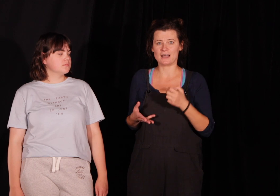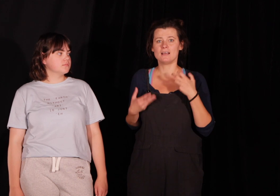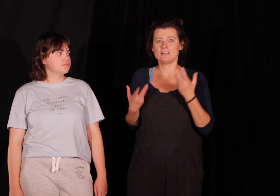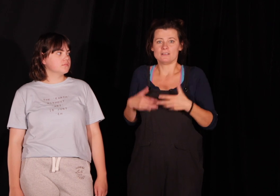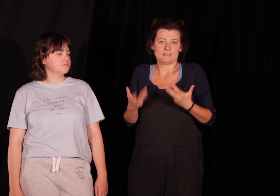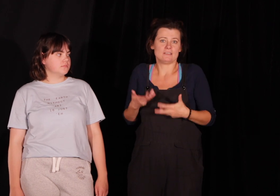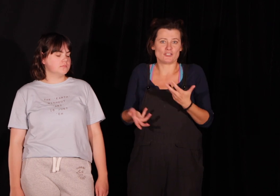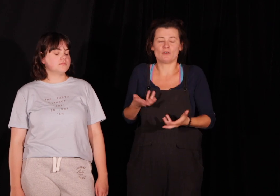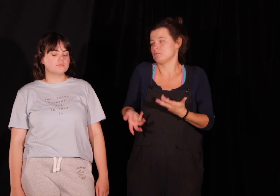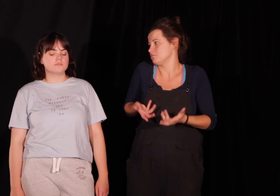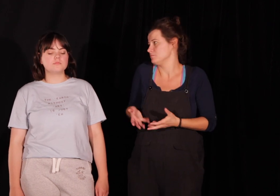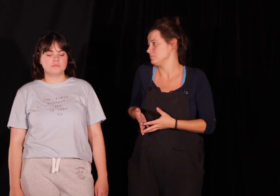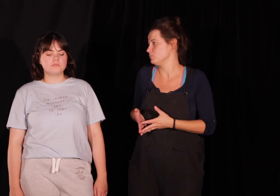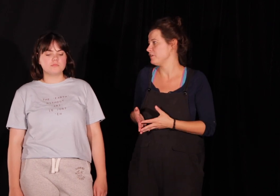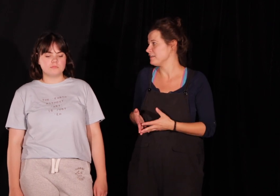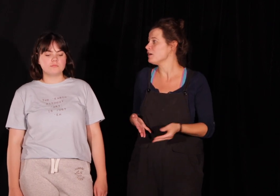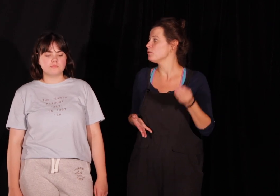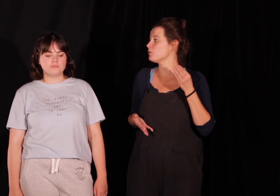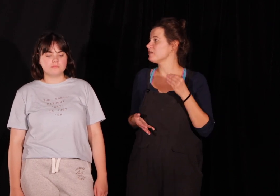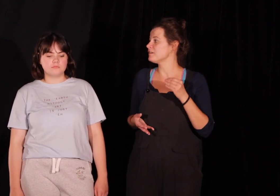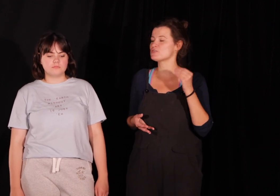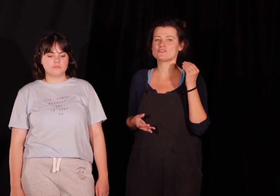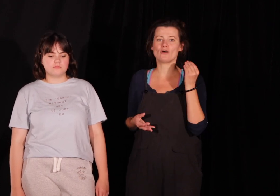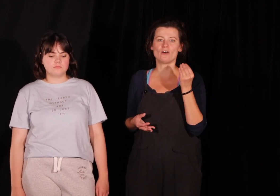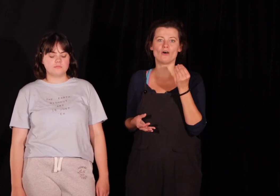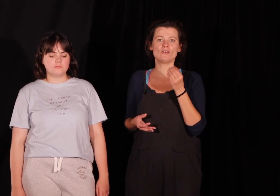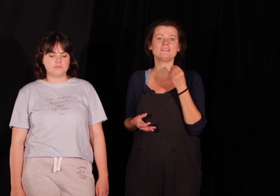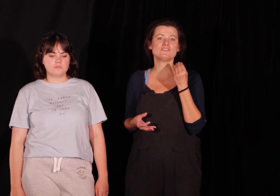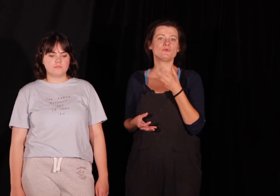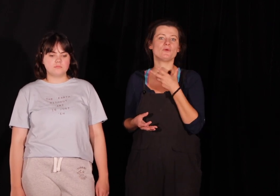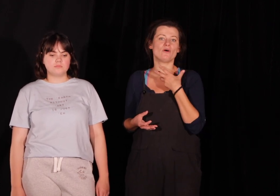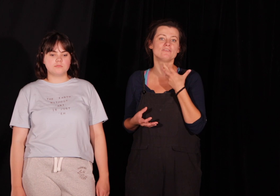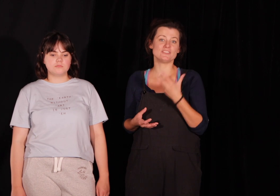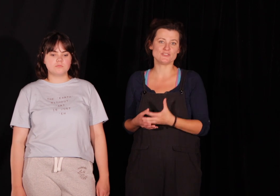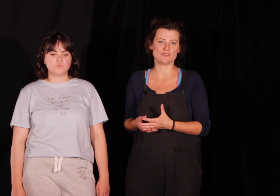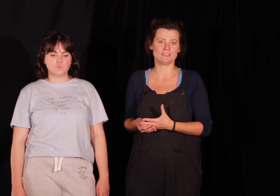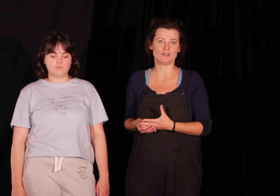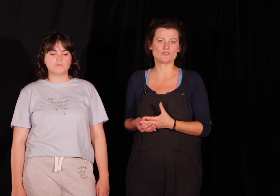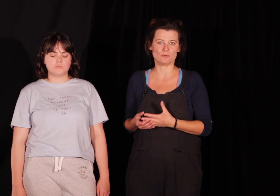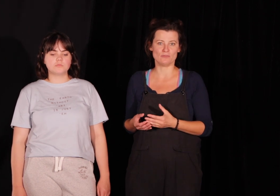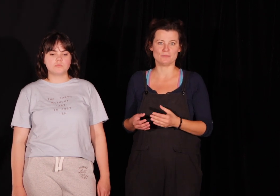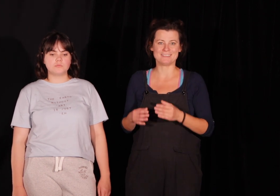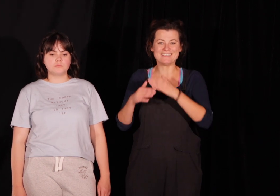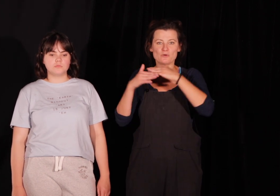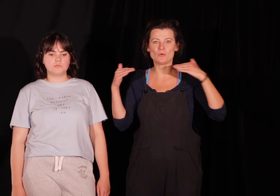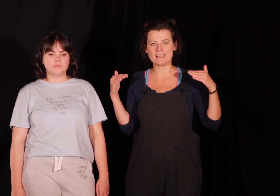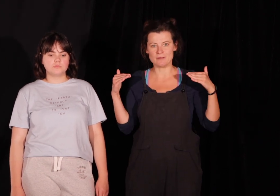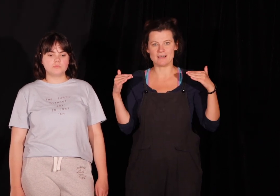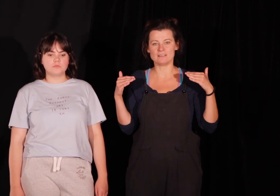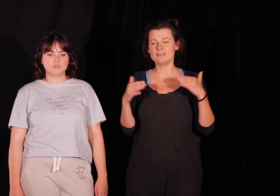naszego mówienia, ponieważ one decydują o wyrazistości tego, co mówimy. Tak jak układamy wargi,